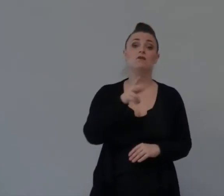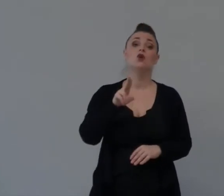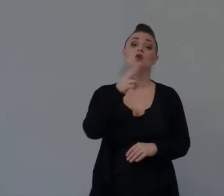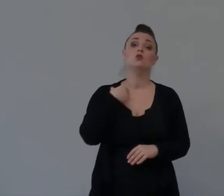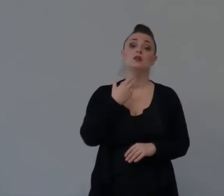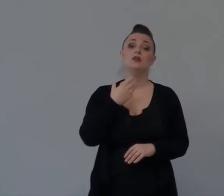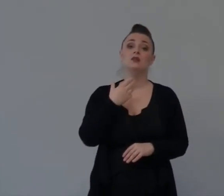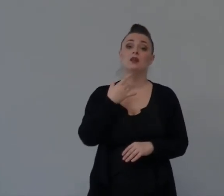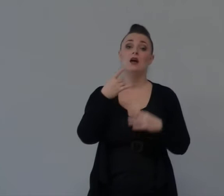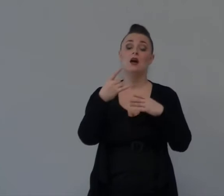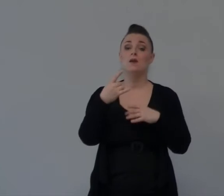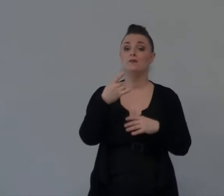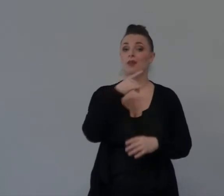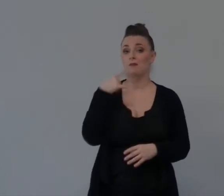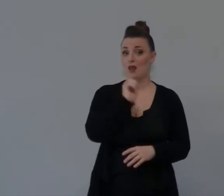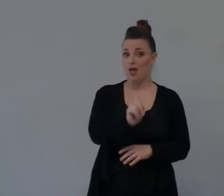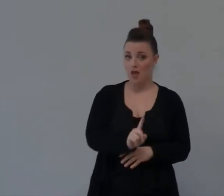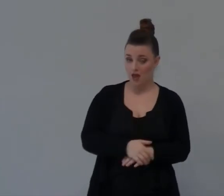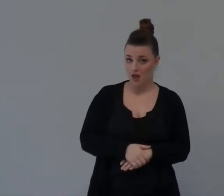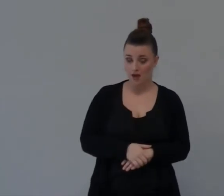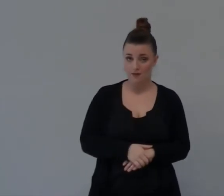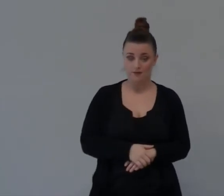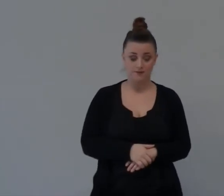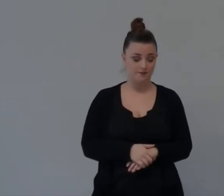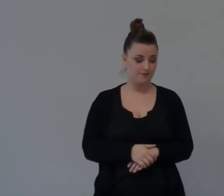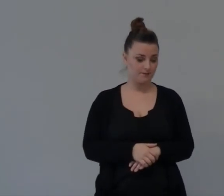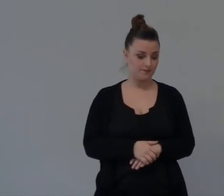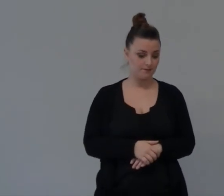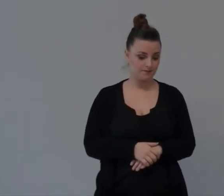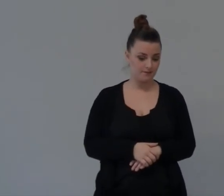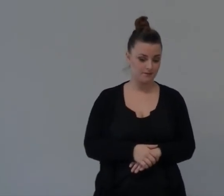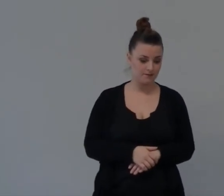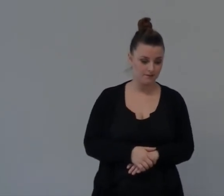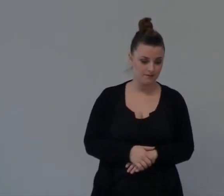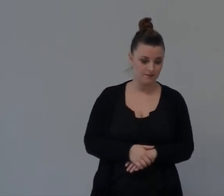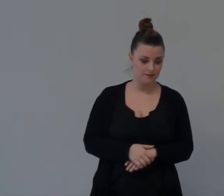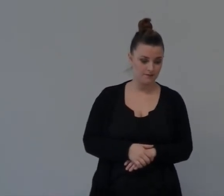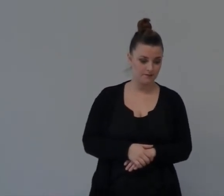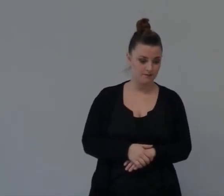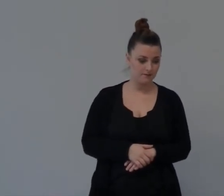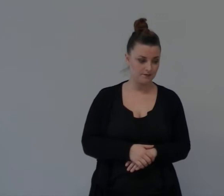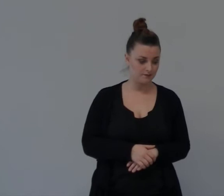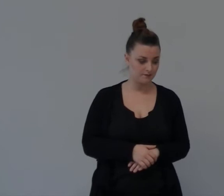La Legge Che Una Persona Che Aveva Che Doveva